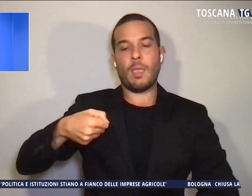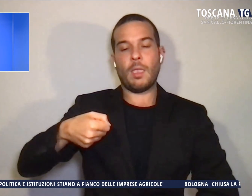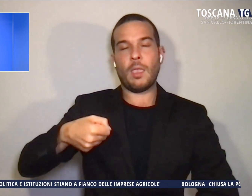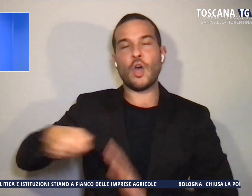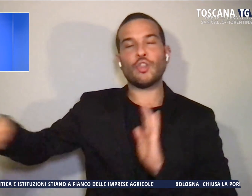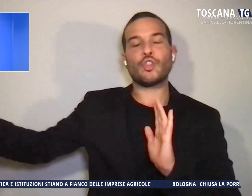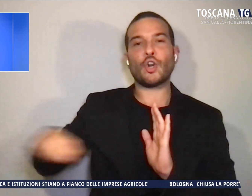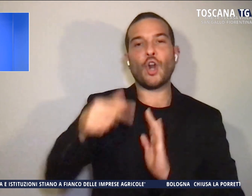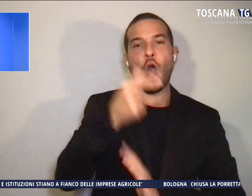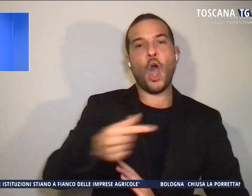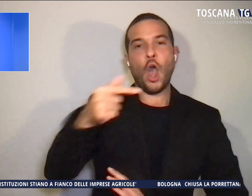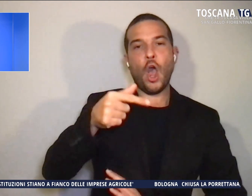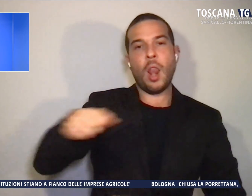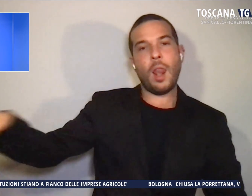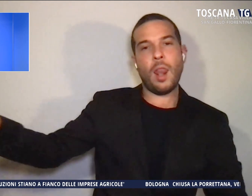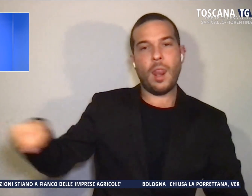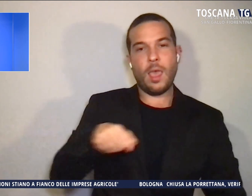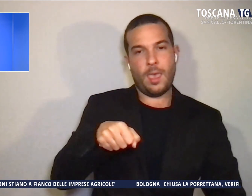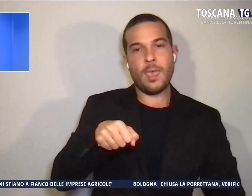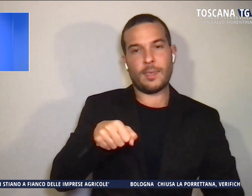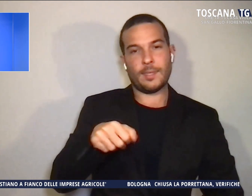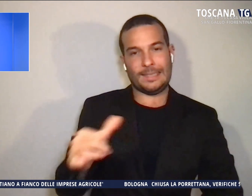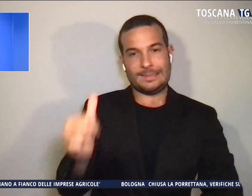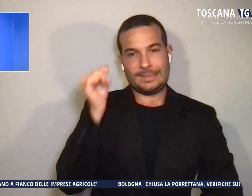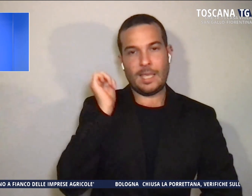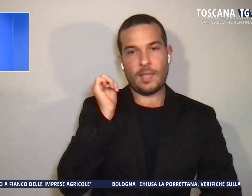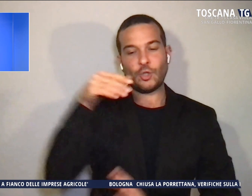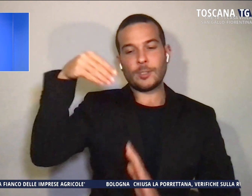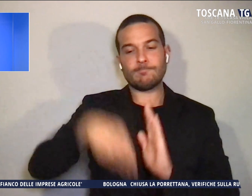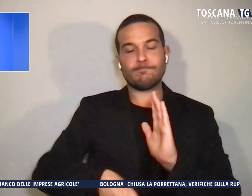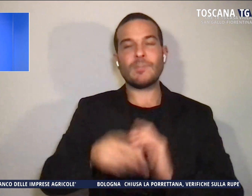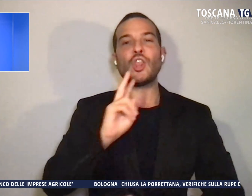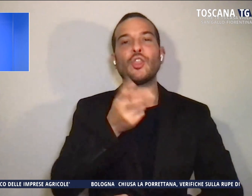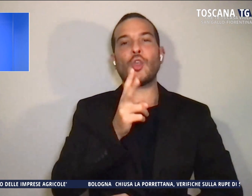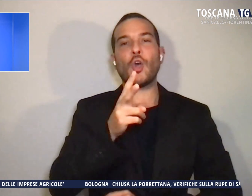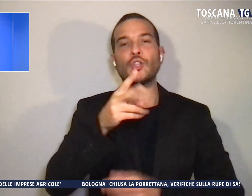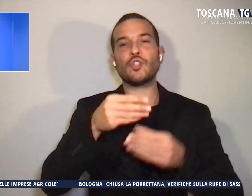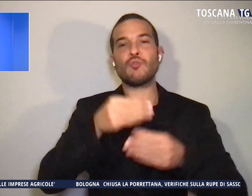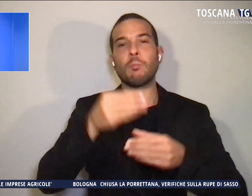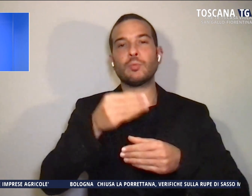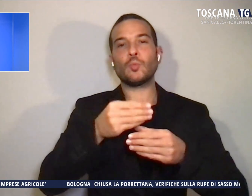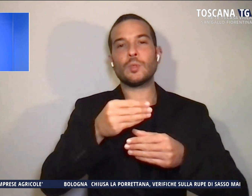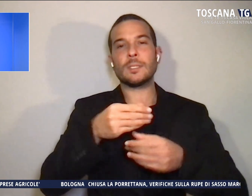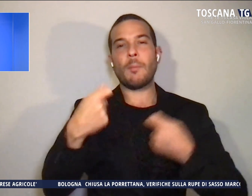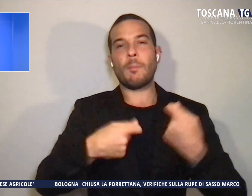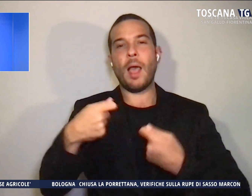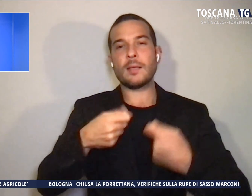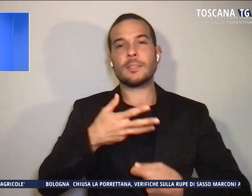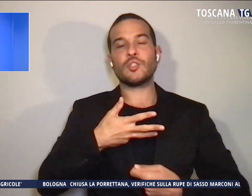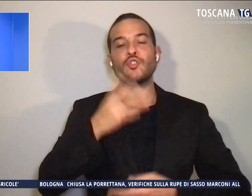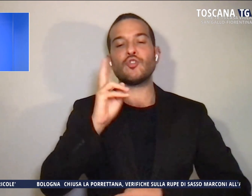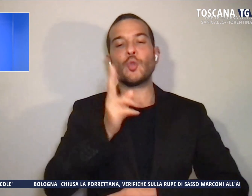con all'interno 12 buste di plastica, contenenti 12 chili di marijuana,